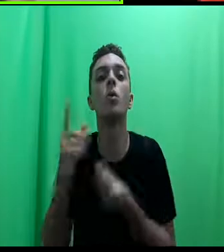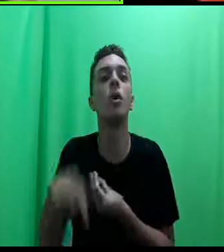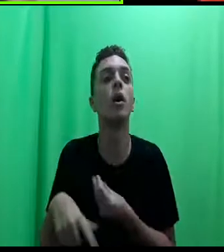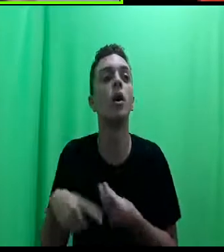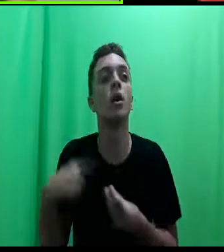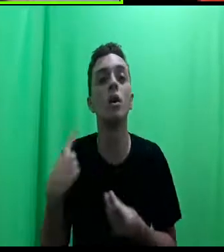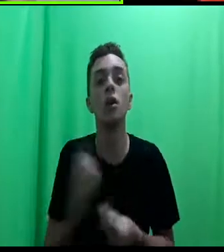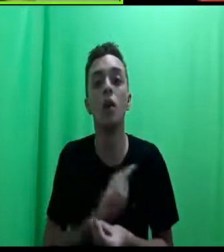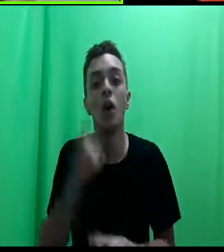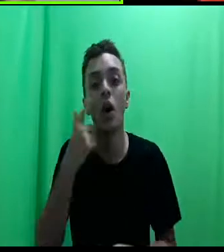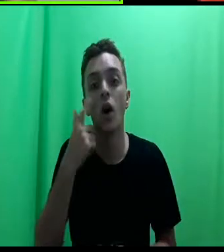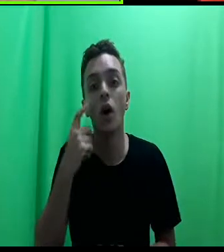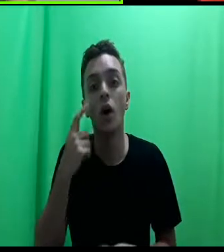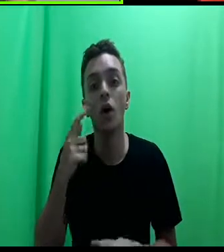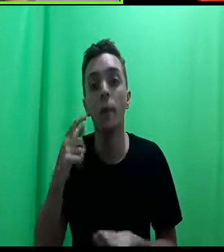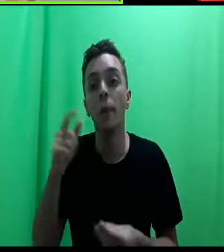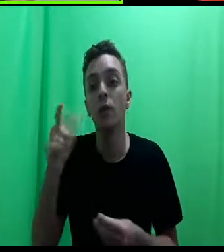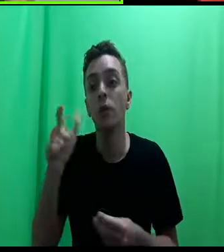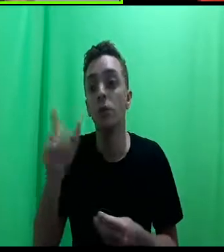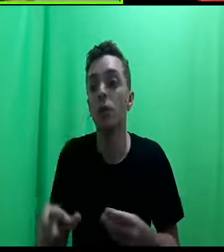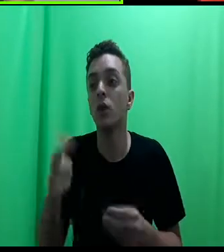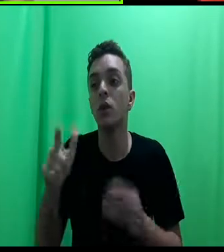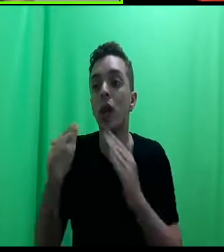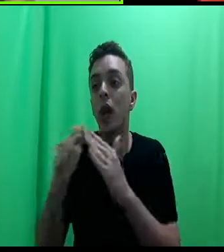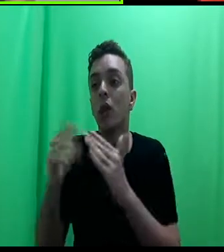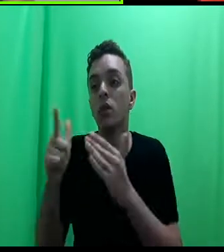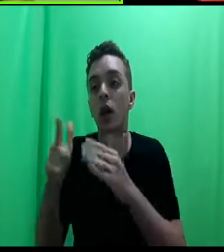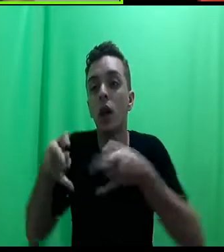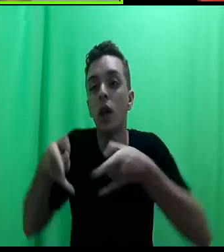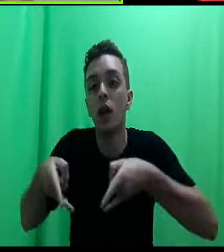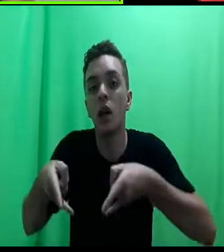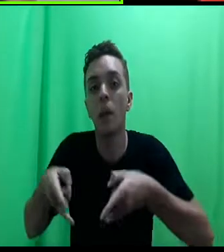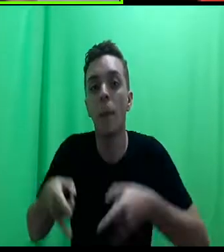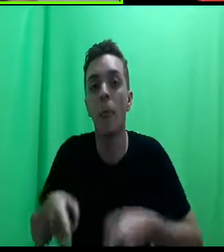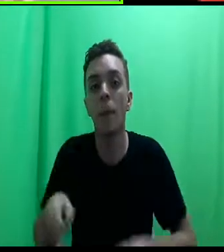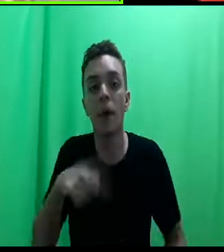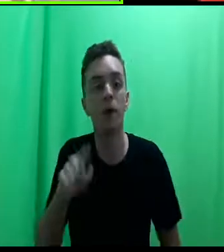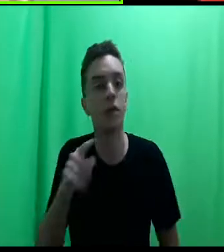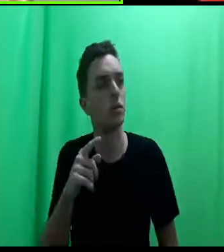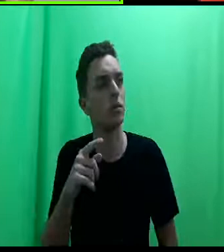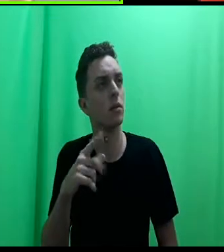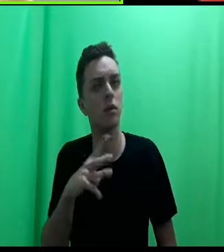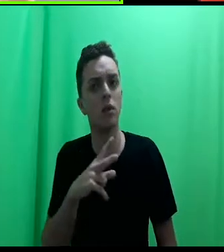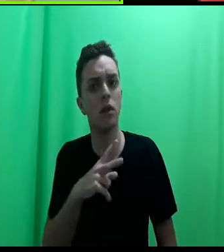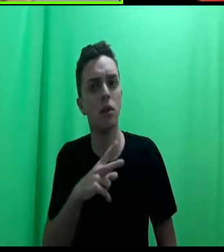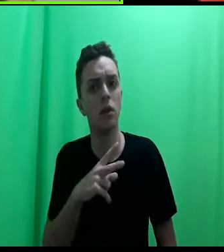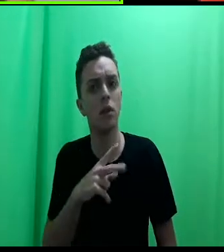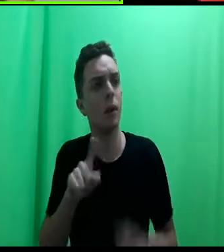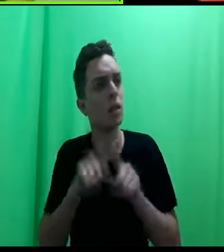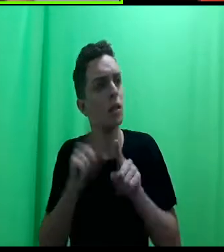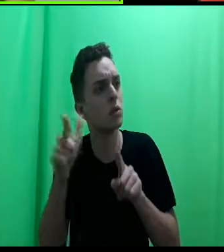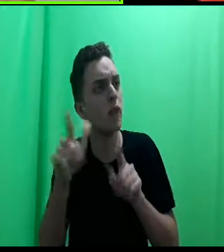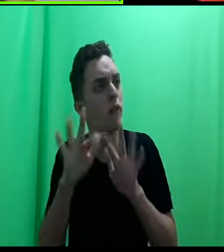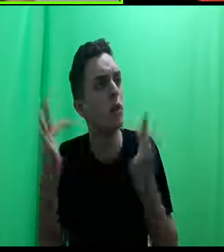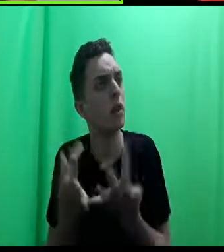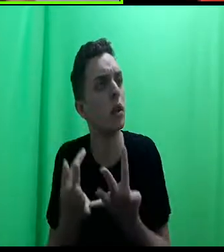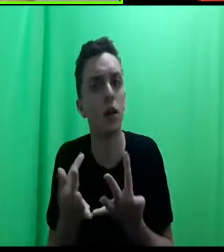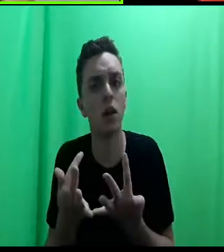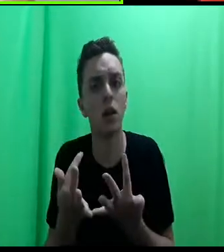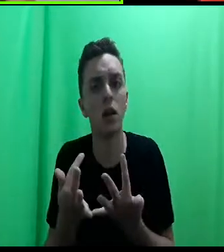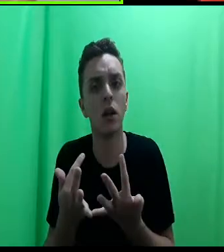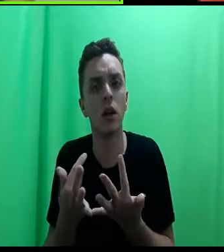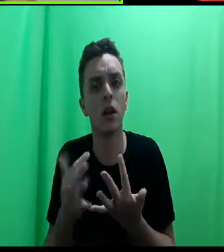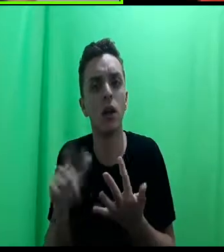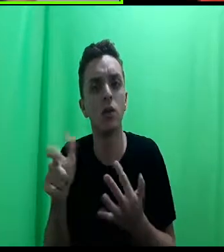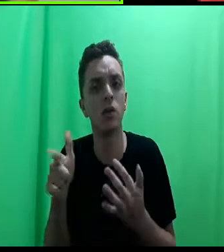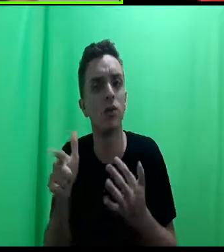falou, eles são pessoas que não têm casa, que não têm onde dormir, eles dormem na rua. E aí eles perguntaram para a gente, mas eles não têm família? Mas eles não têm